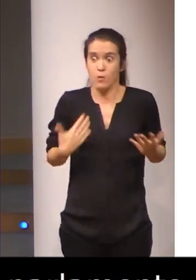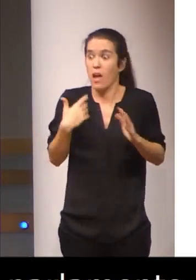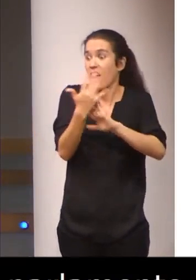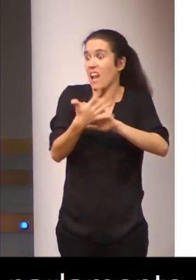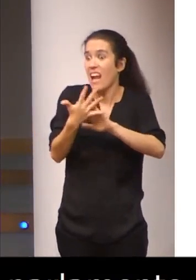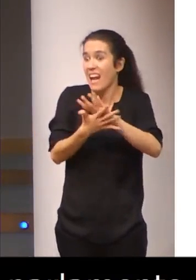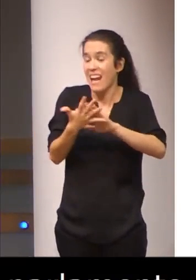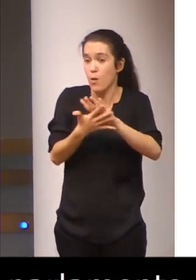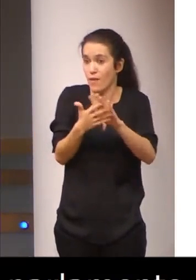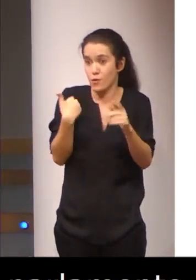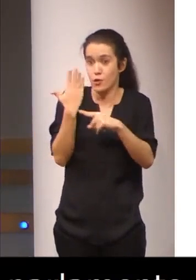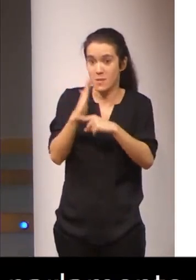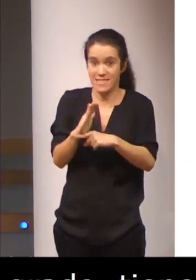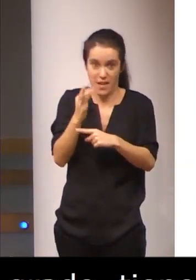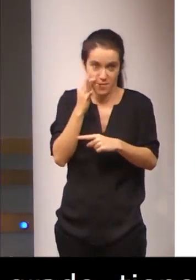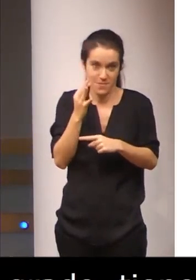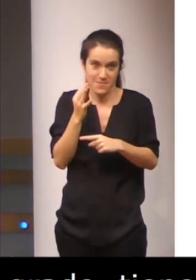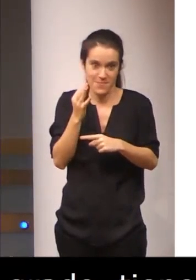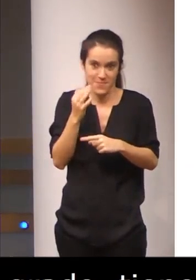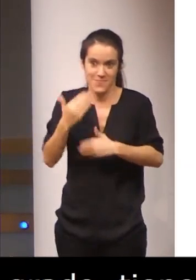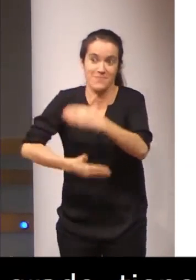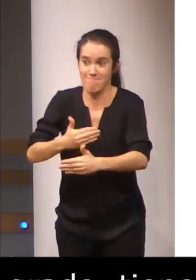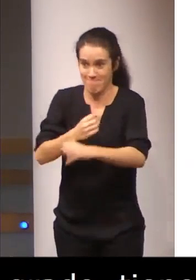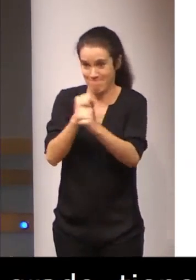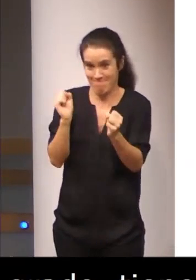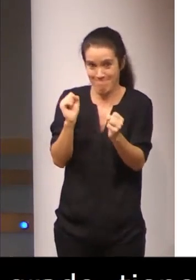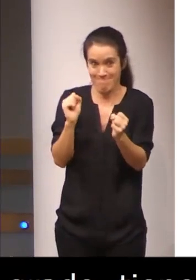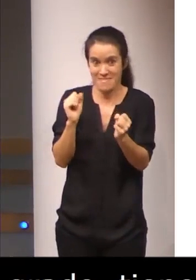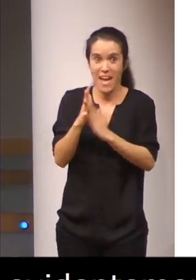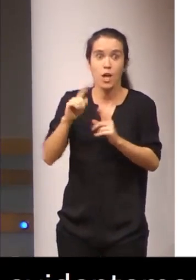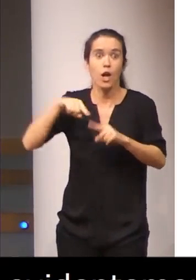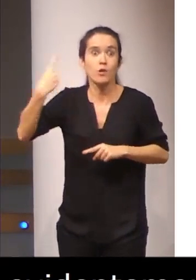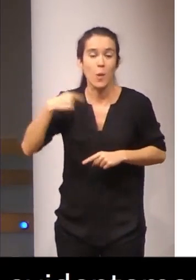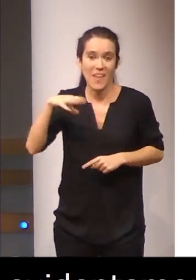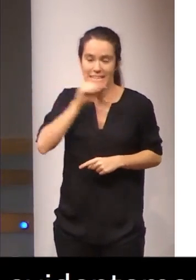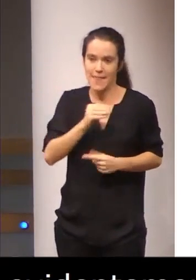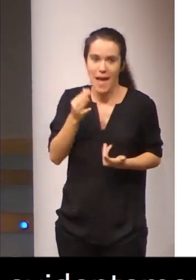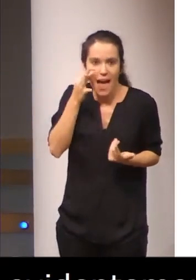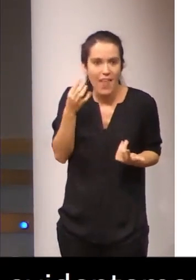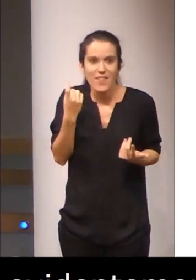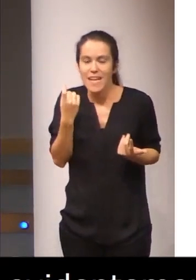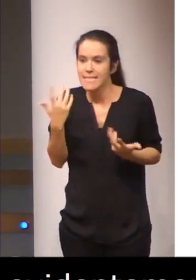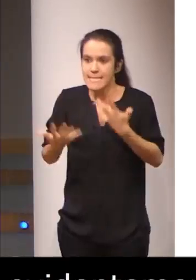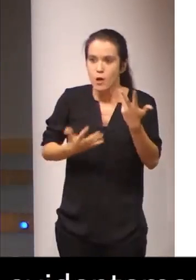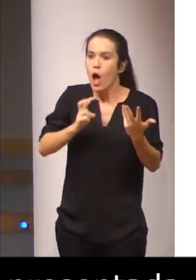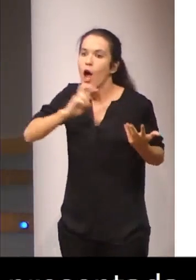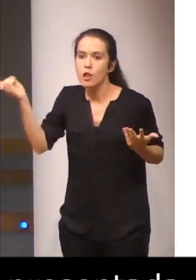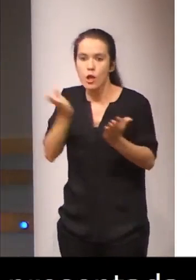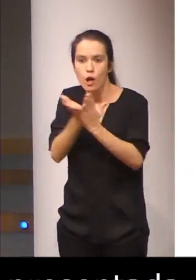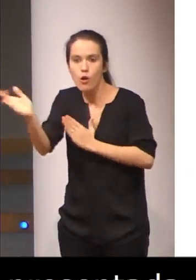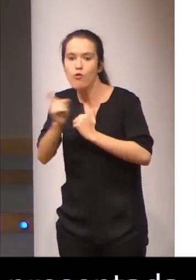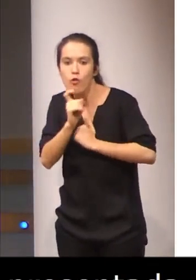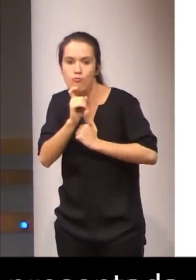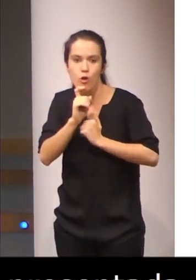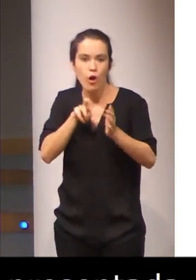tal y como está presentada, no es viable. Consecuentemente, nosotros entendimos que era necesario actuar en el